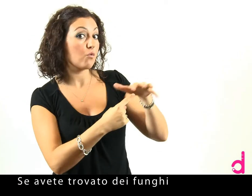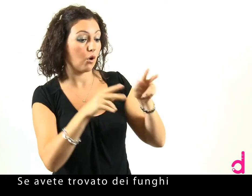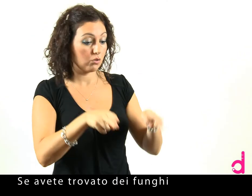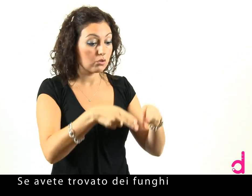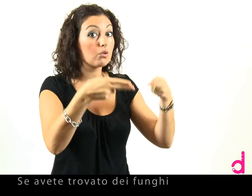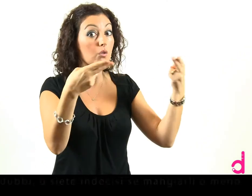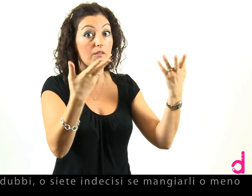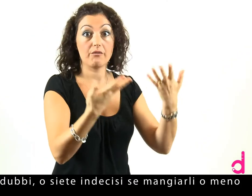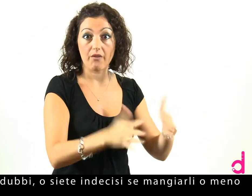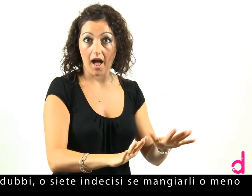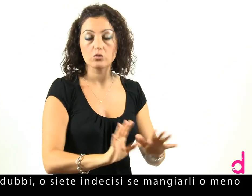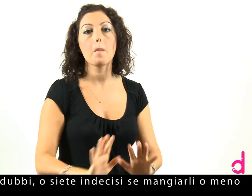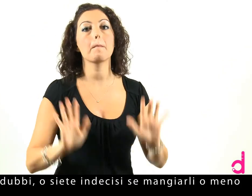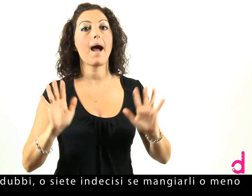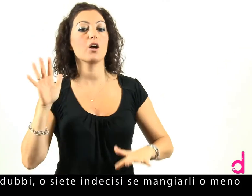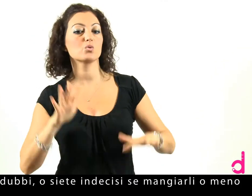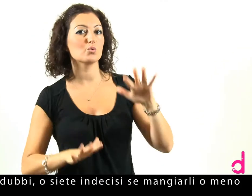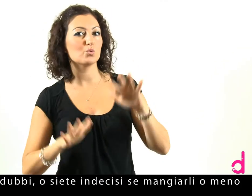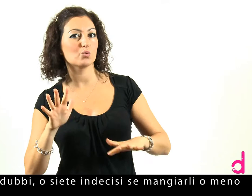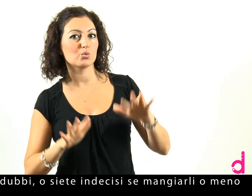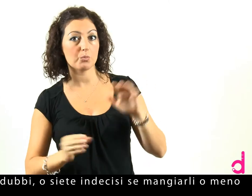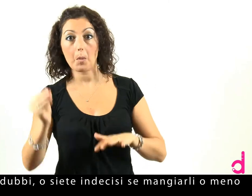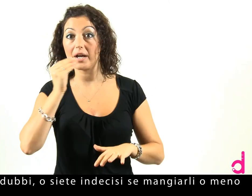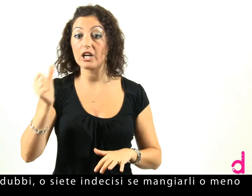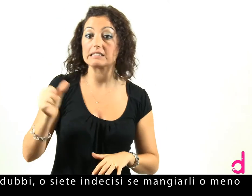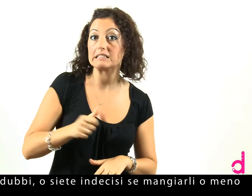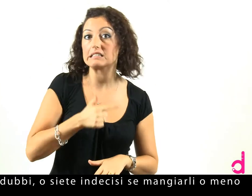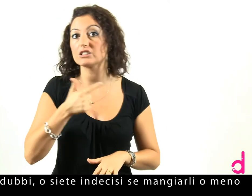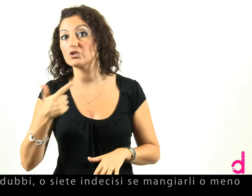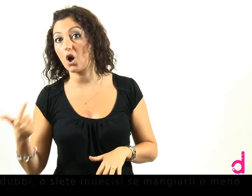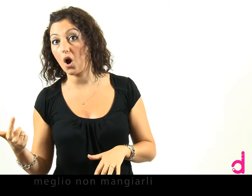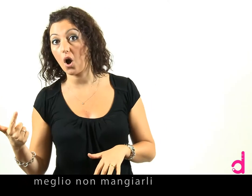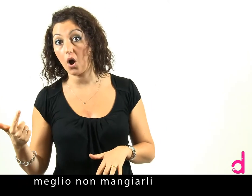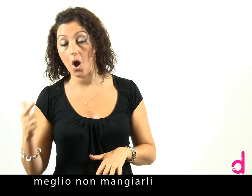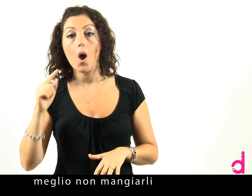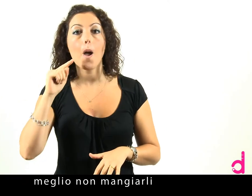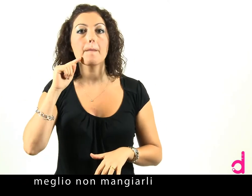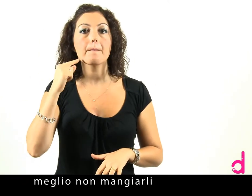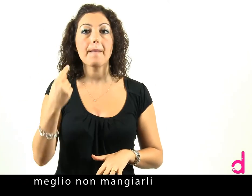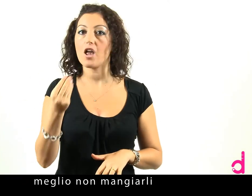funghi ma avete dubbi o siete indecisi se mangiarli o meno, meglio non mangiarli